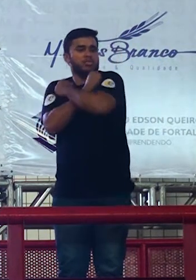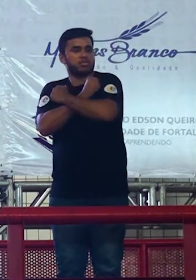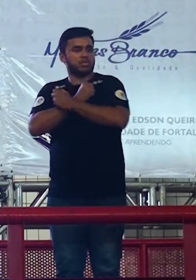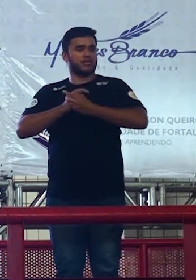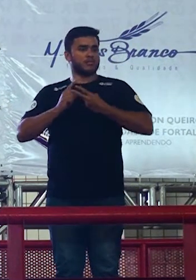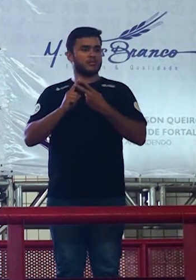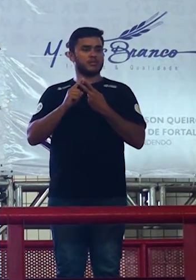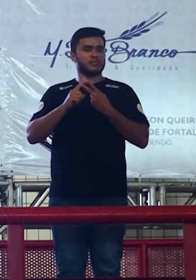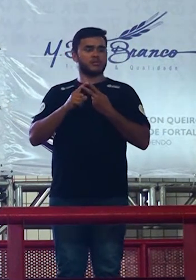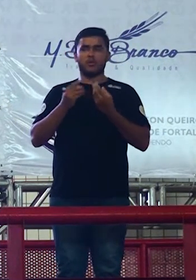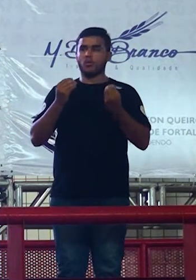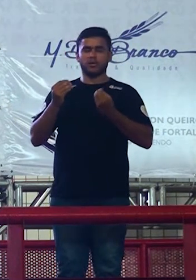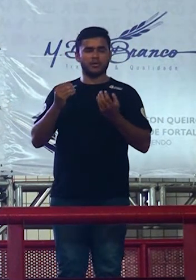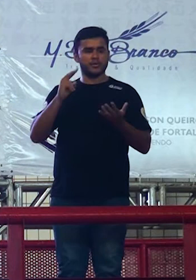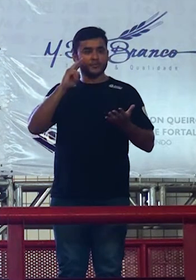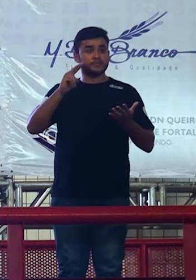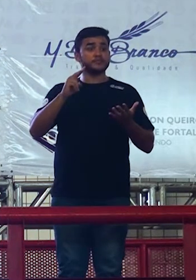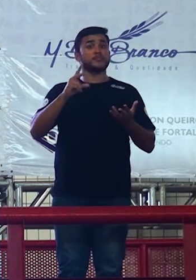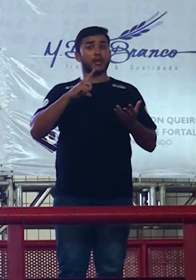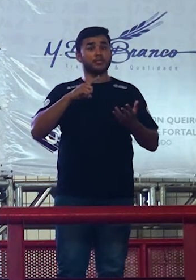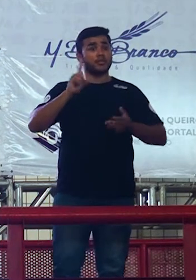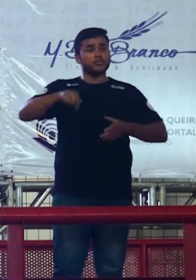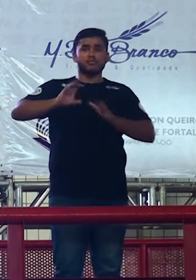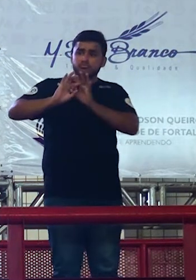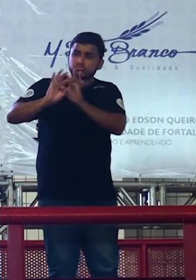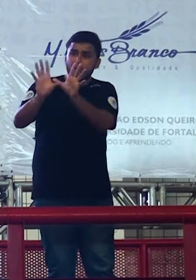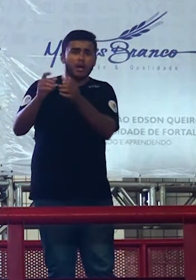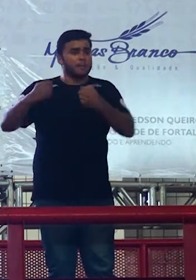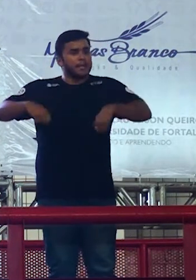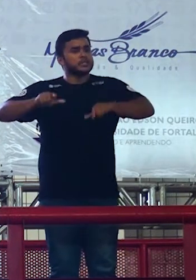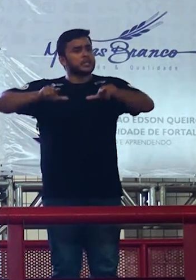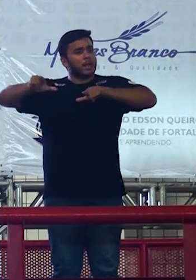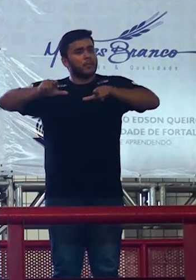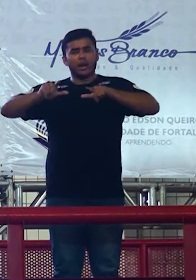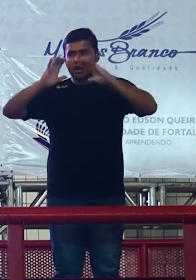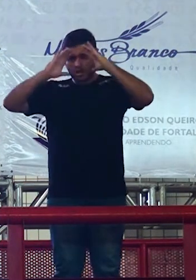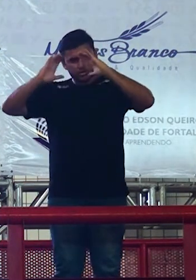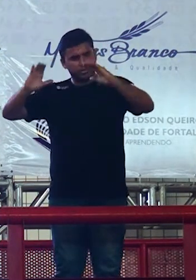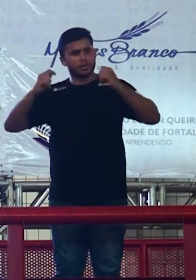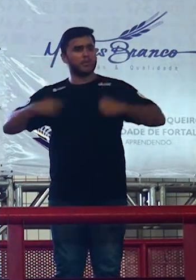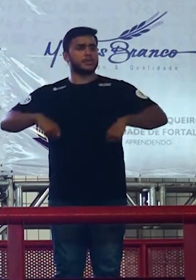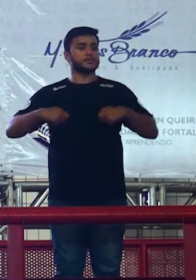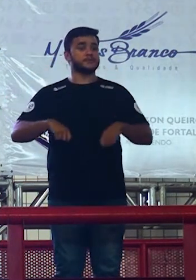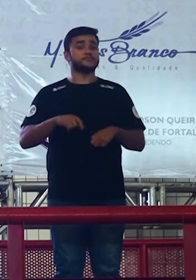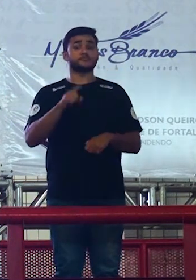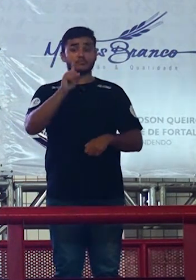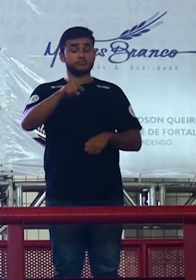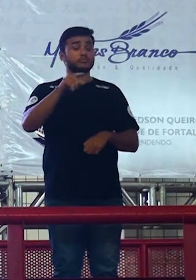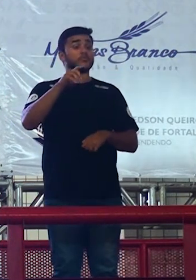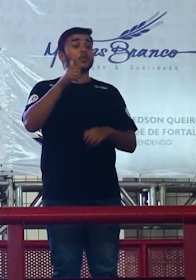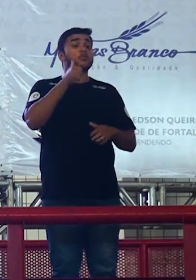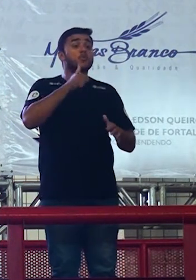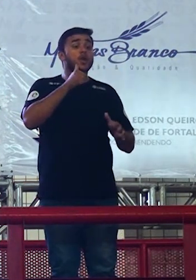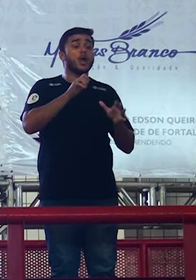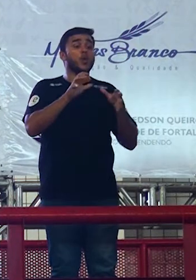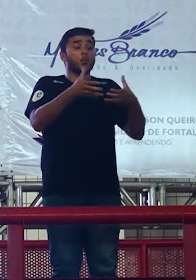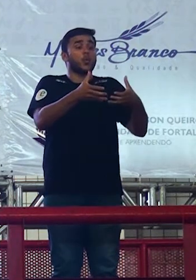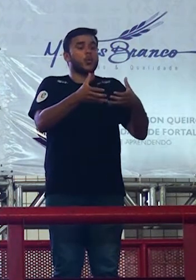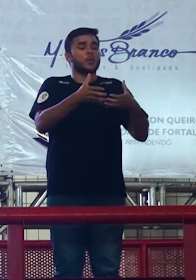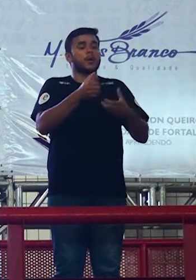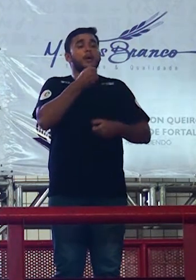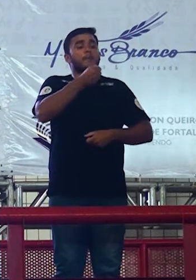anote hashtag deixa ela trabalhar é bem específica é do mundo das repórteres